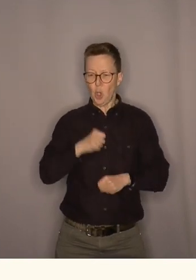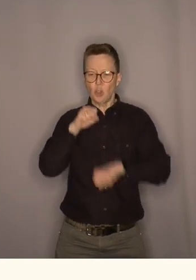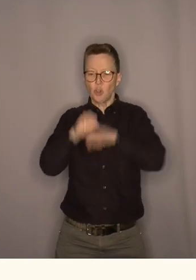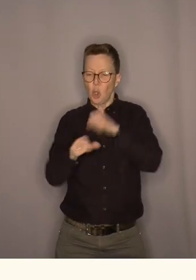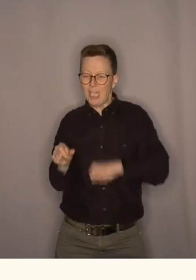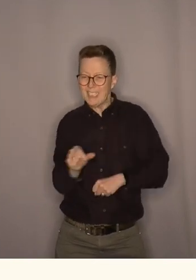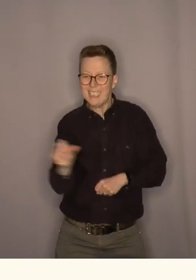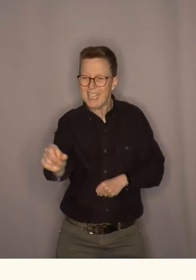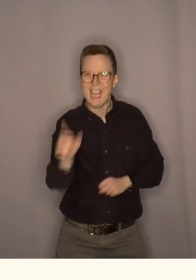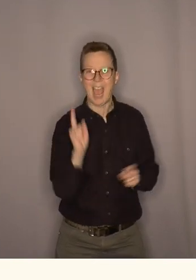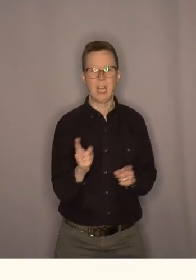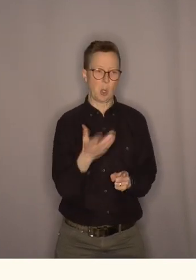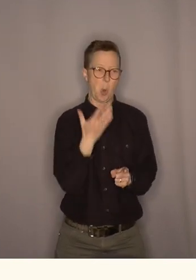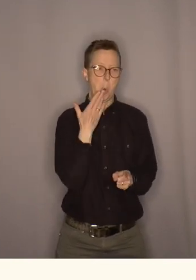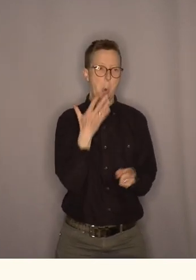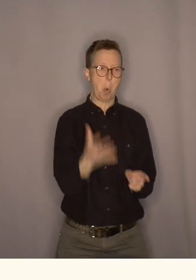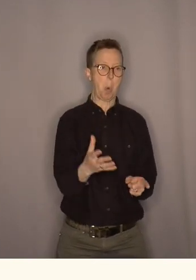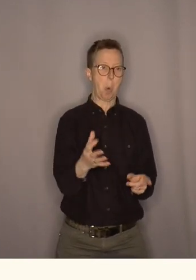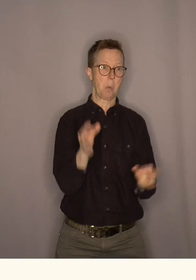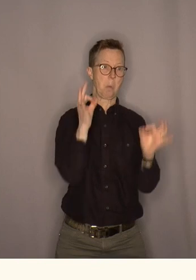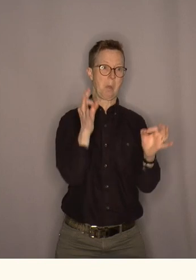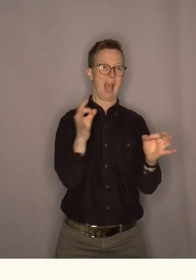eller en fantastisk lekeplass